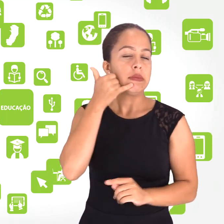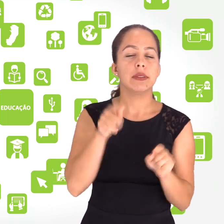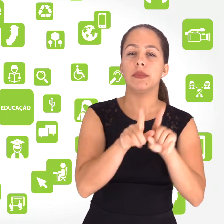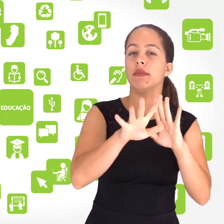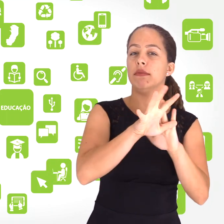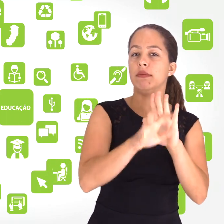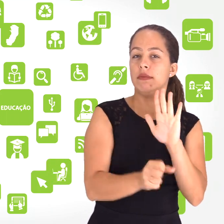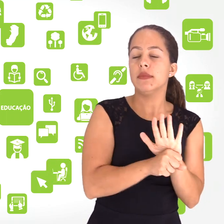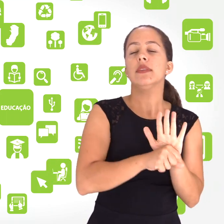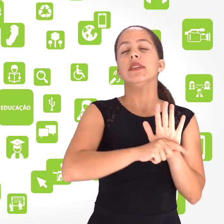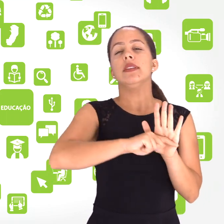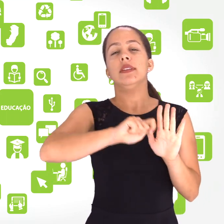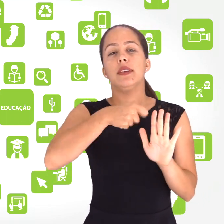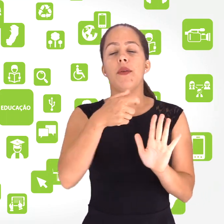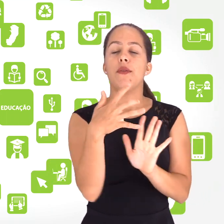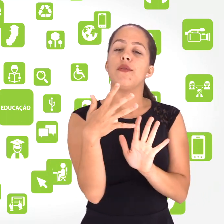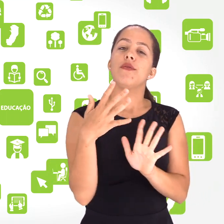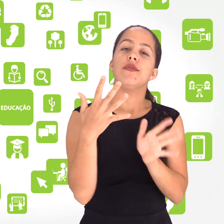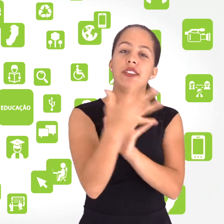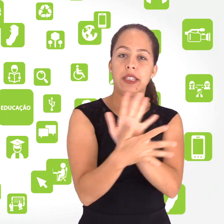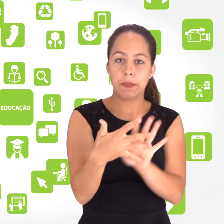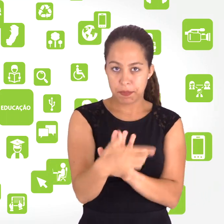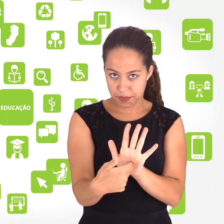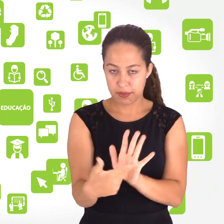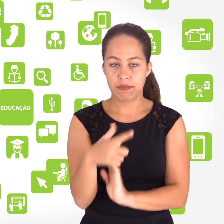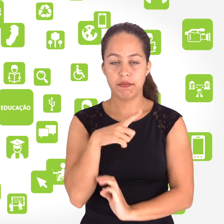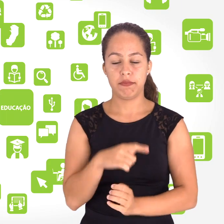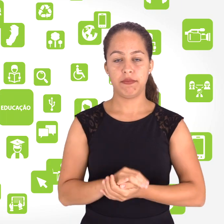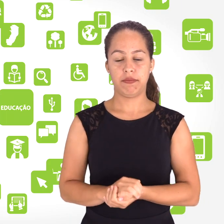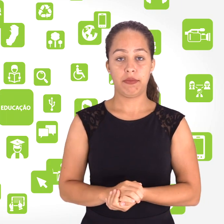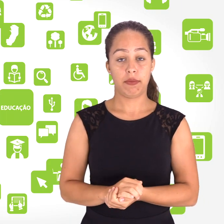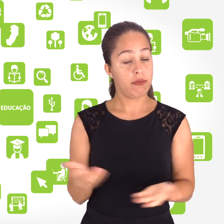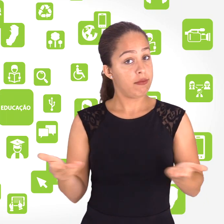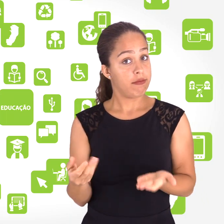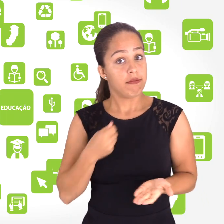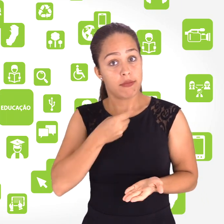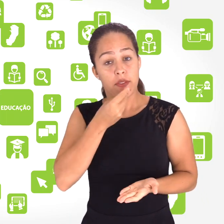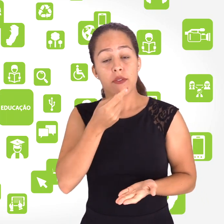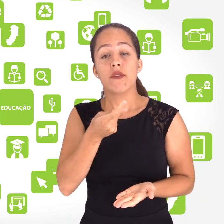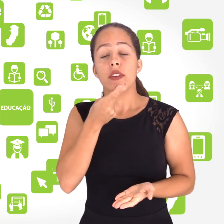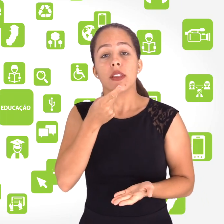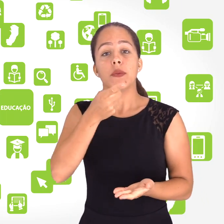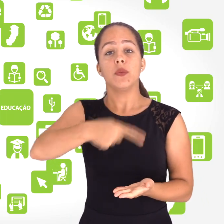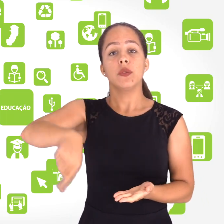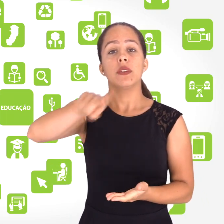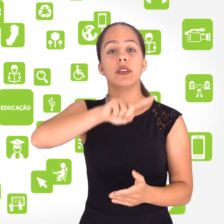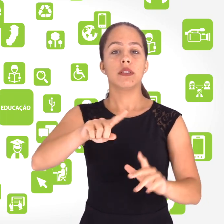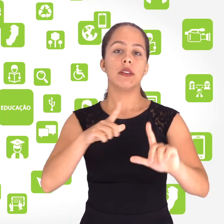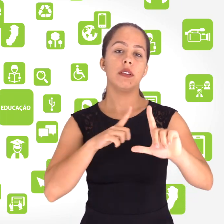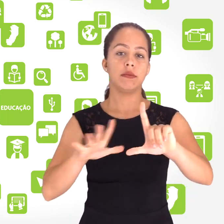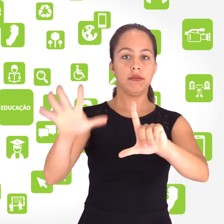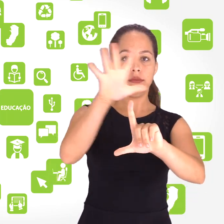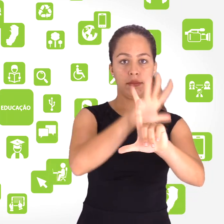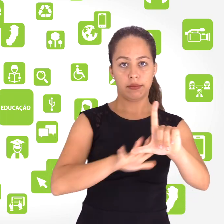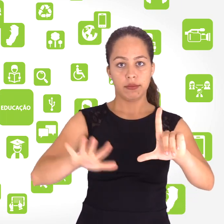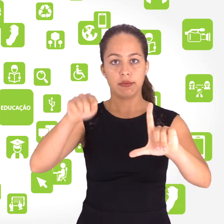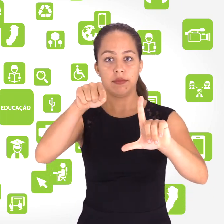árvores e sinal de libras. Feito isso, venho agora falar com você sobre os ambientes virtuais de